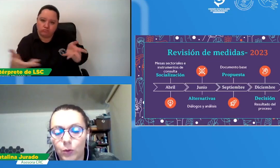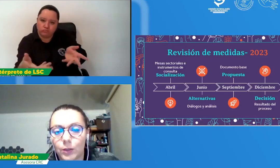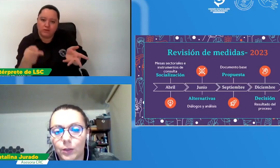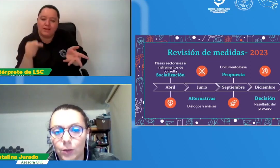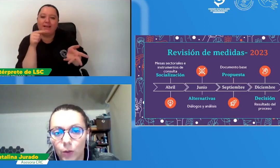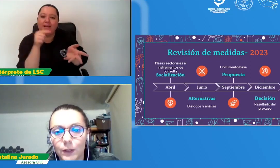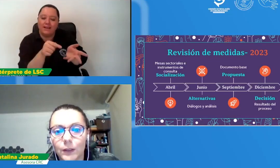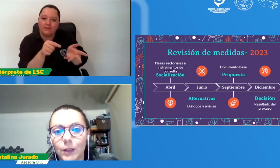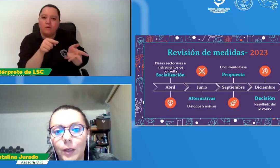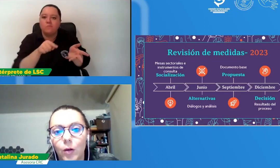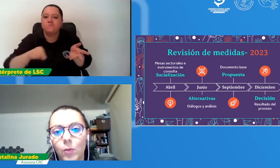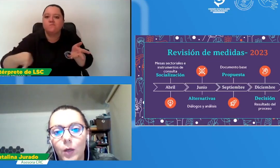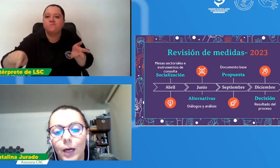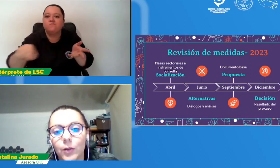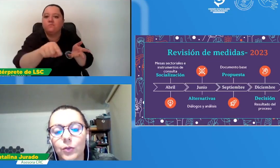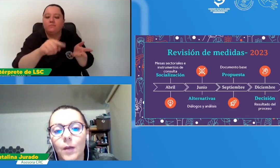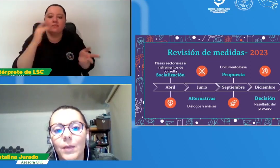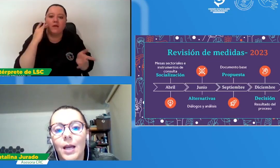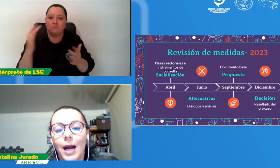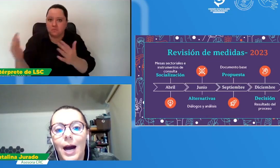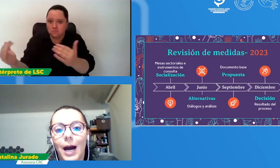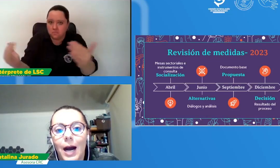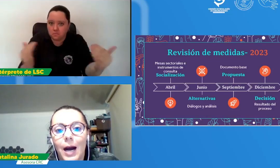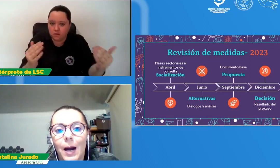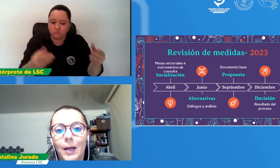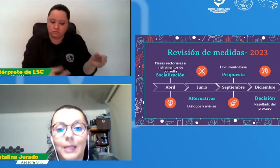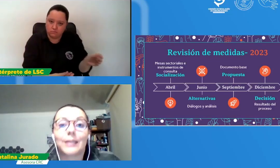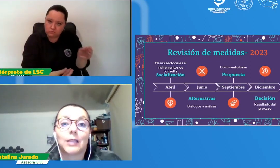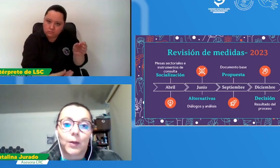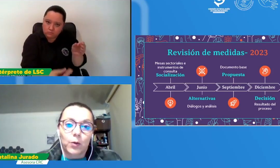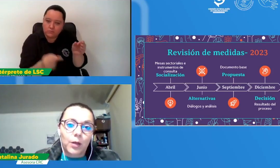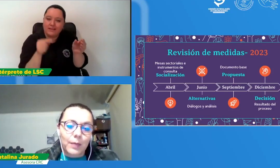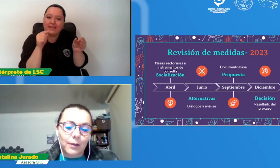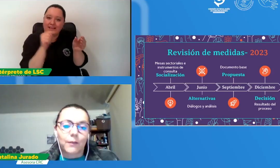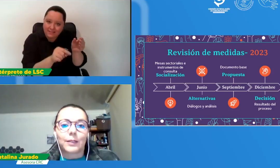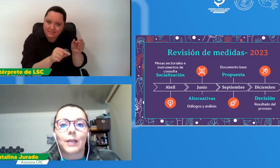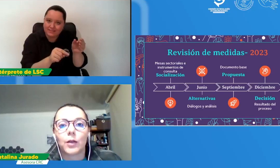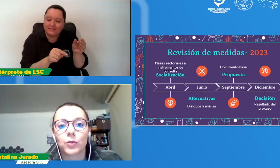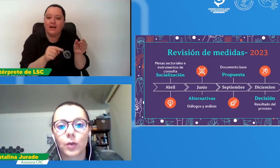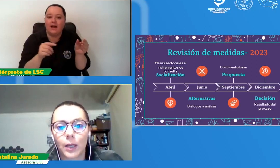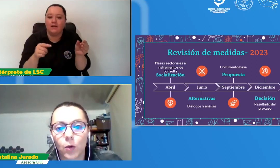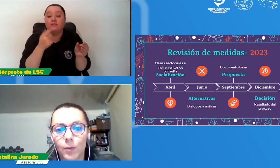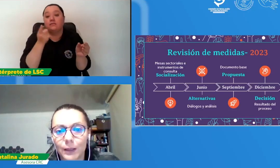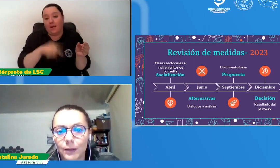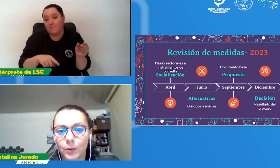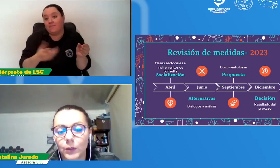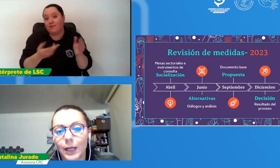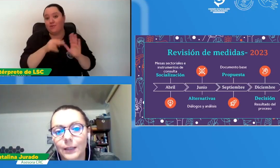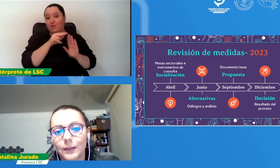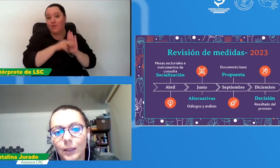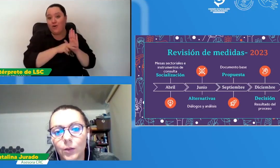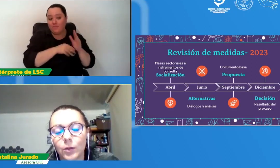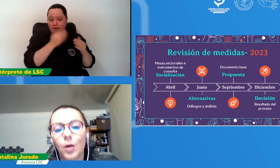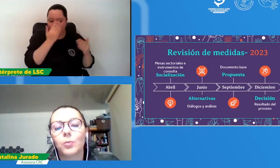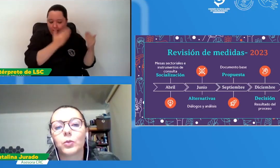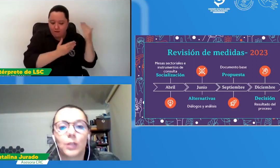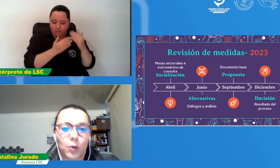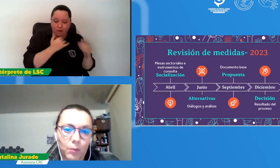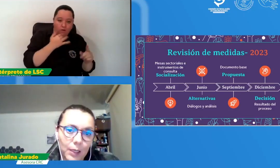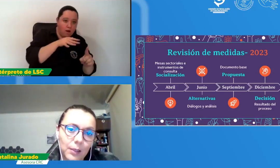actores que se ven convocados y que se ven obviamente afectados con la norma que estamos analizando. Posteriormente,